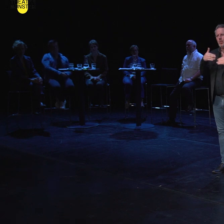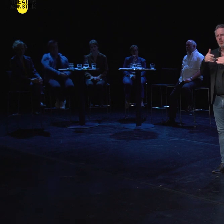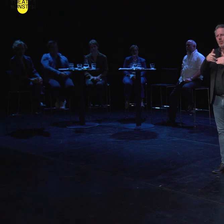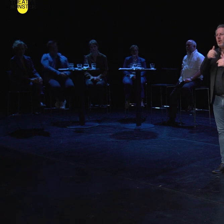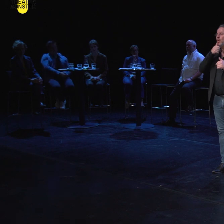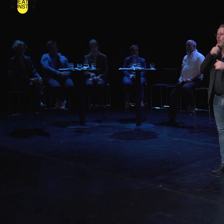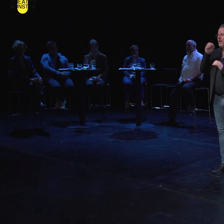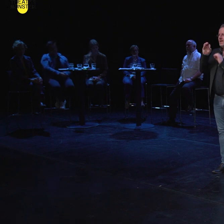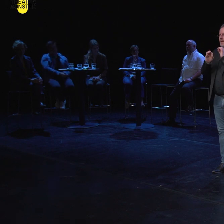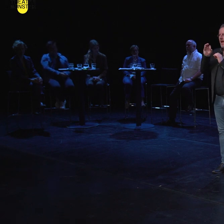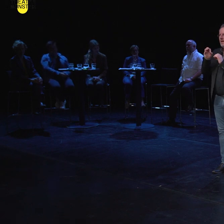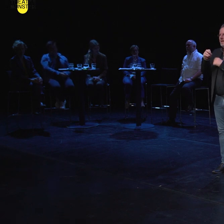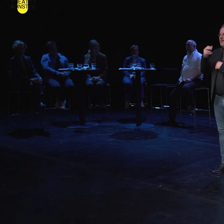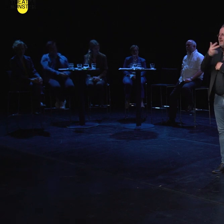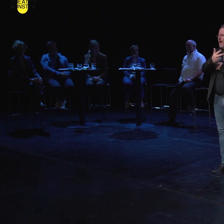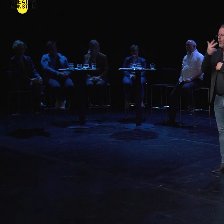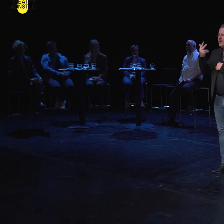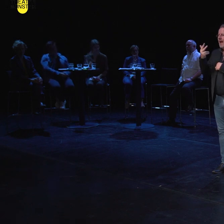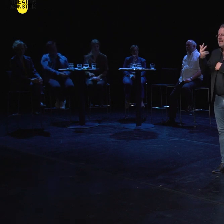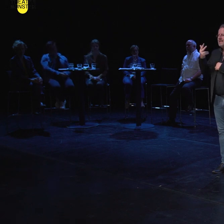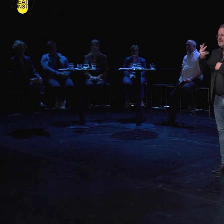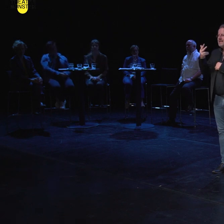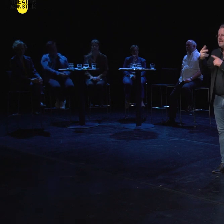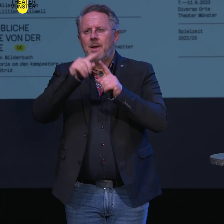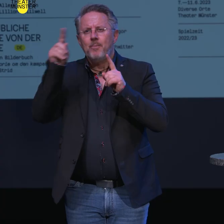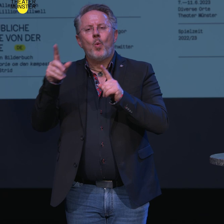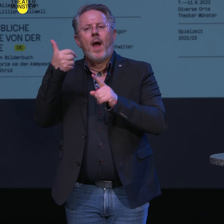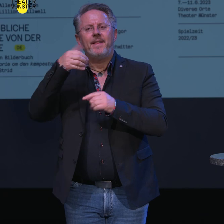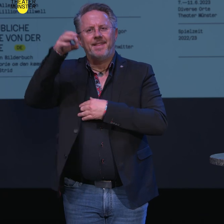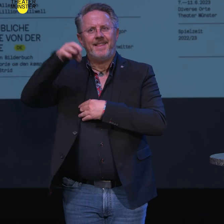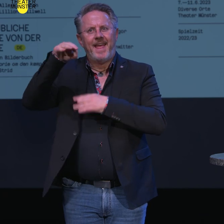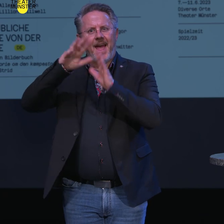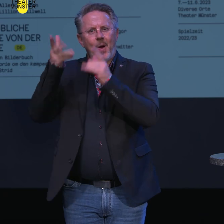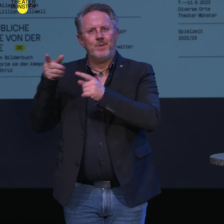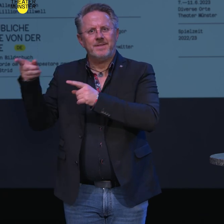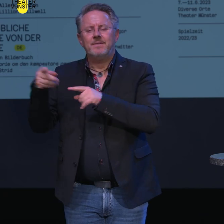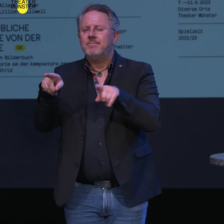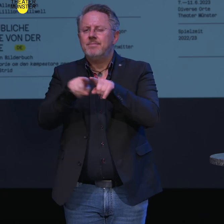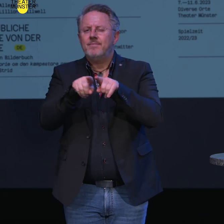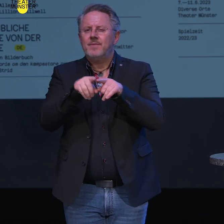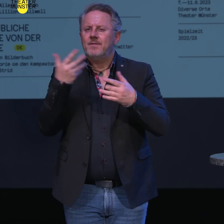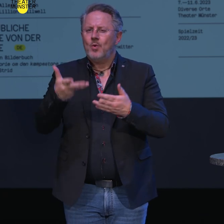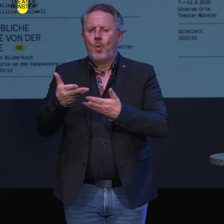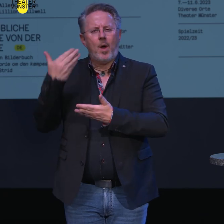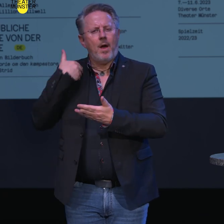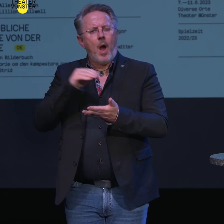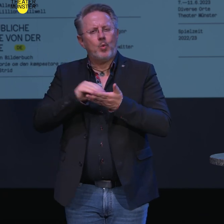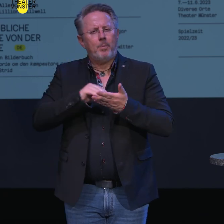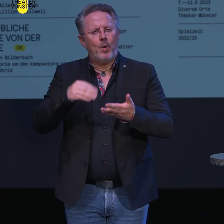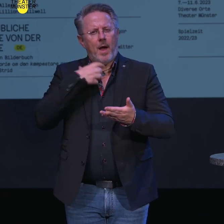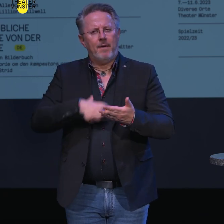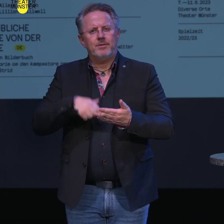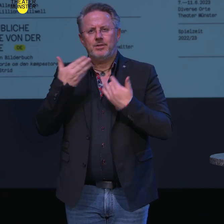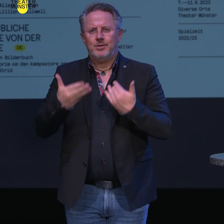die Jugendtheaterproduktion 33 Bogen und ein Teehaus nach dem gleichnamigen autobiografischen Roman von